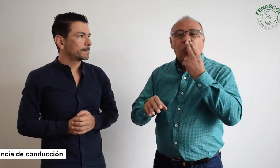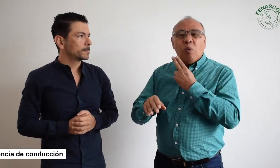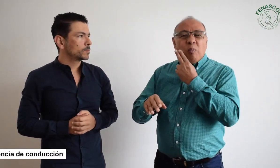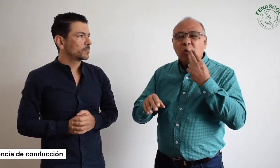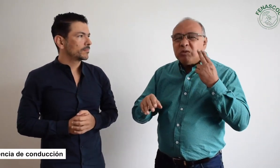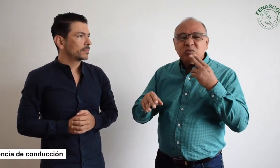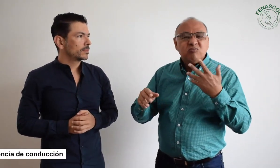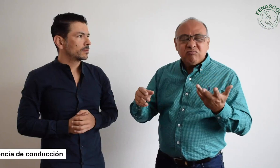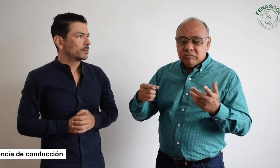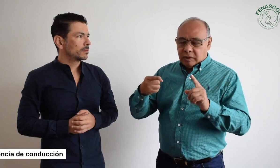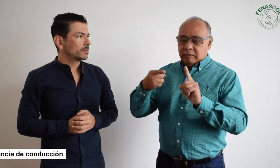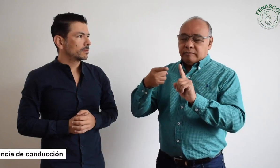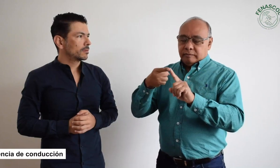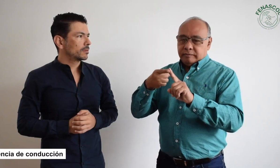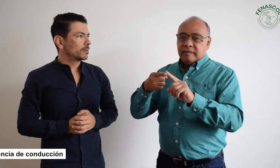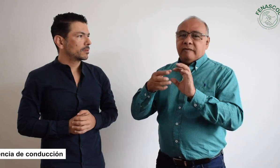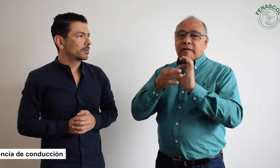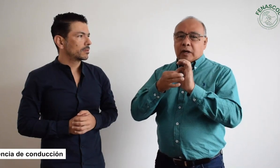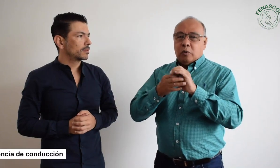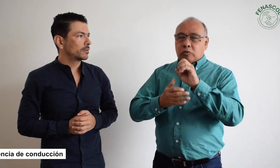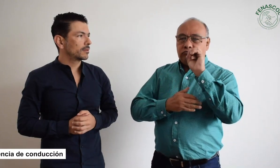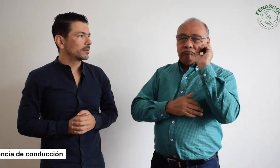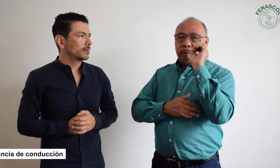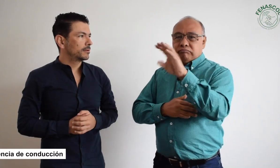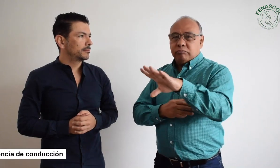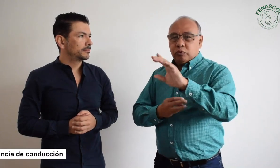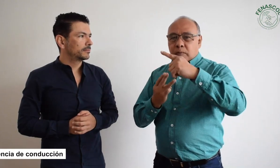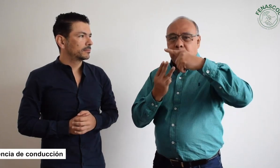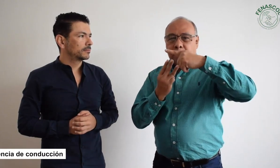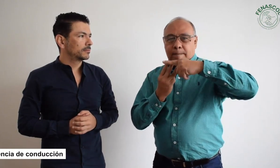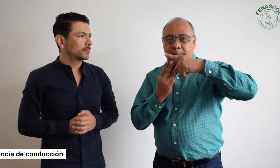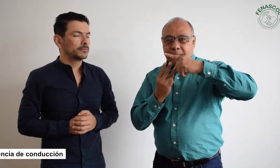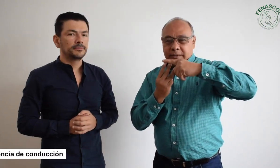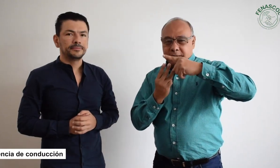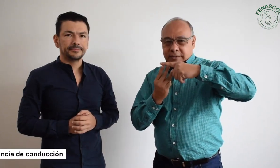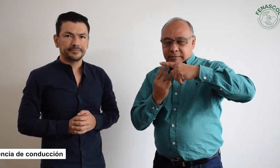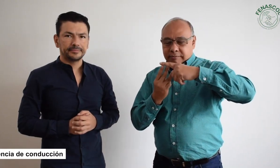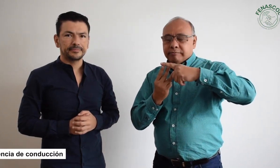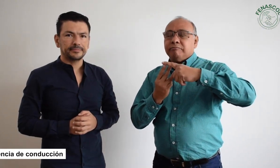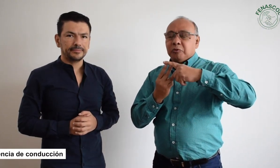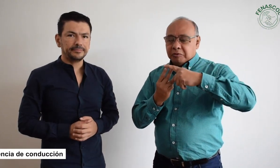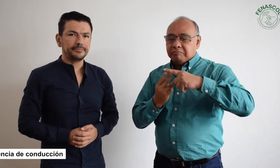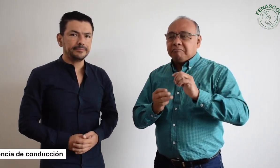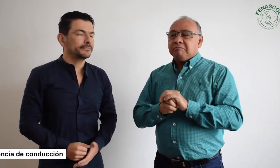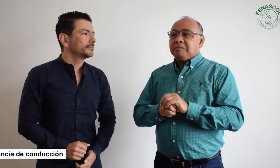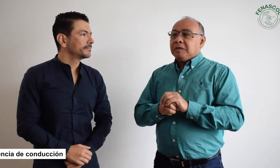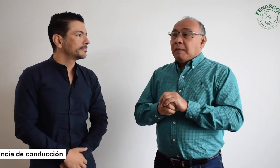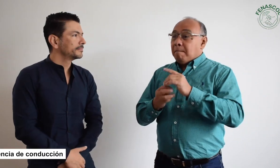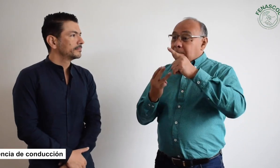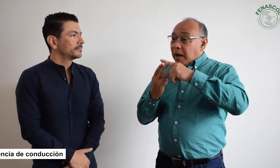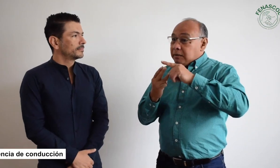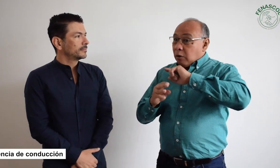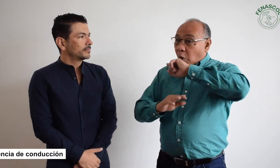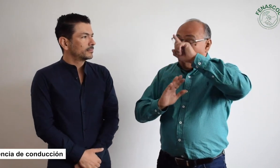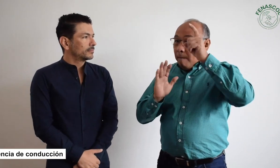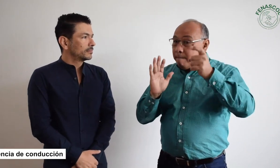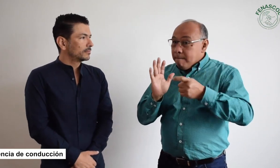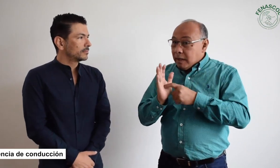llegamos a unos compromisos. ¿Fenascol se encargaría de enviar un listado con la licencia de conducción? Nosotros desde